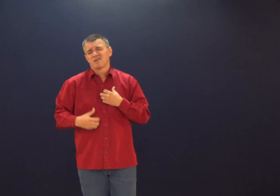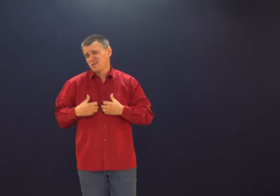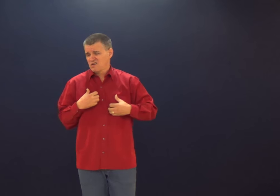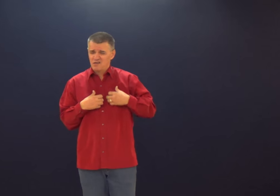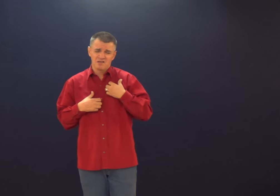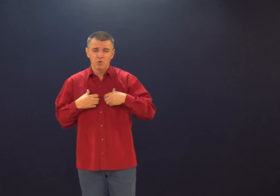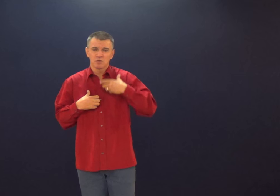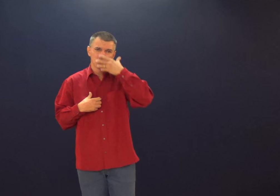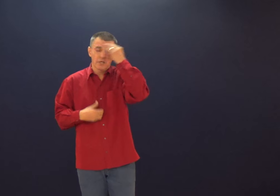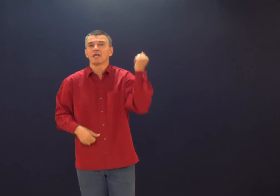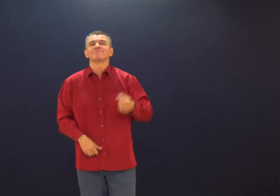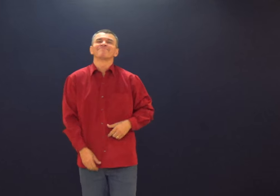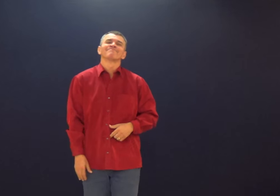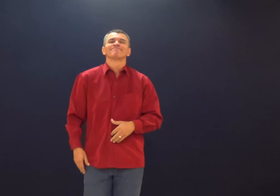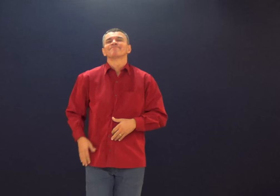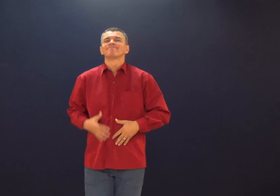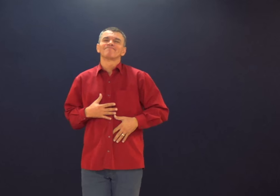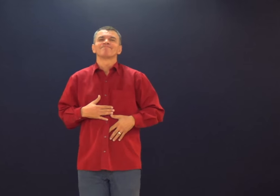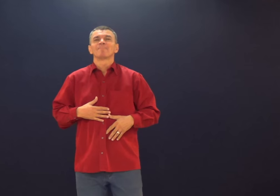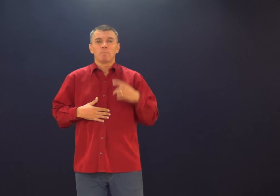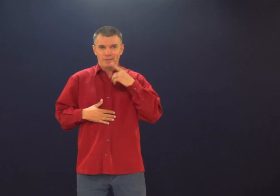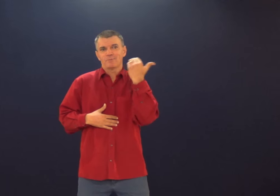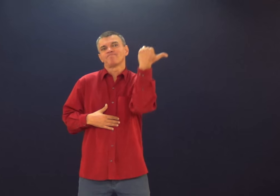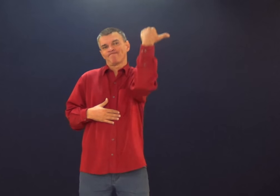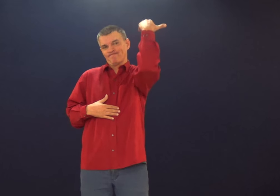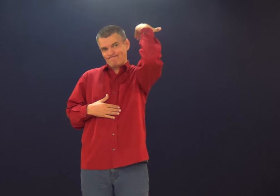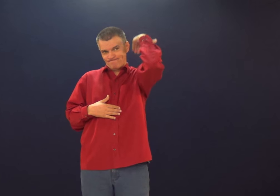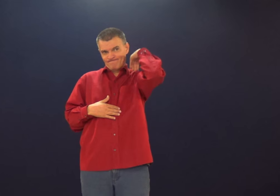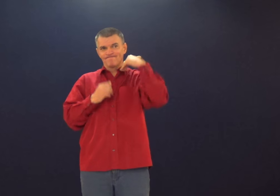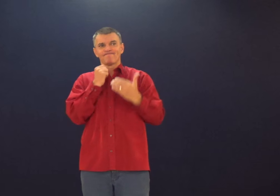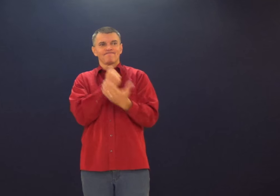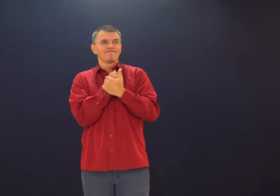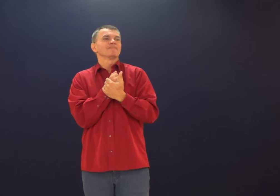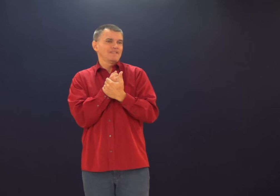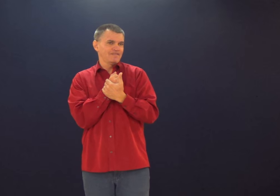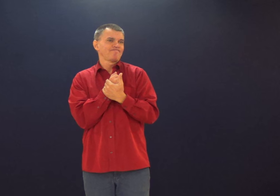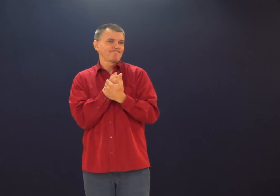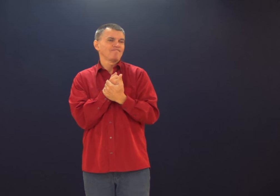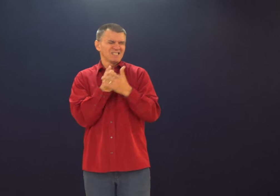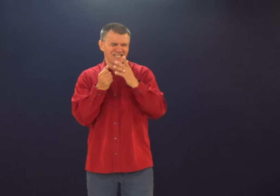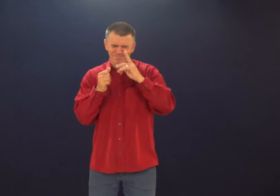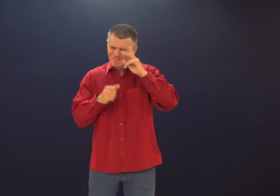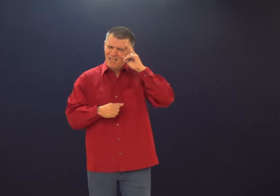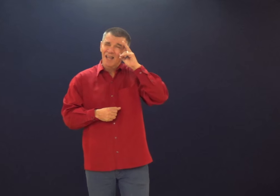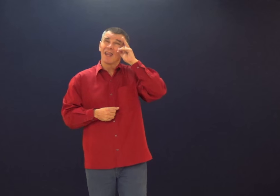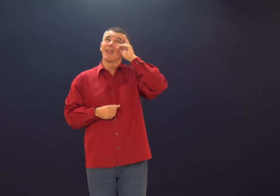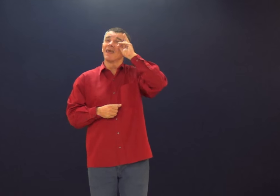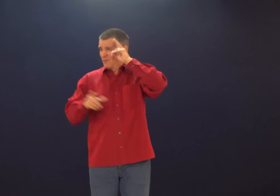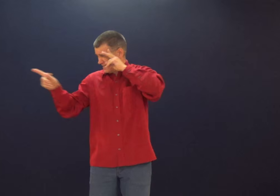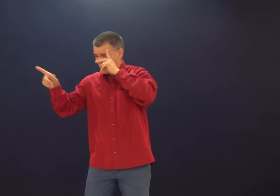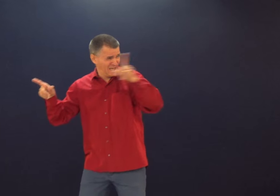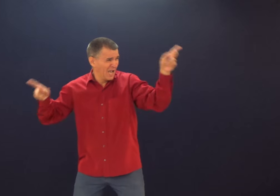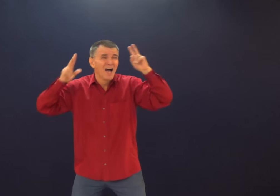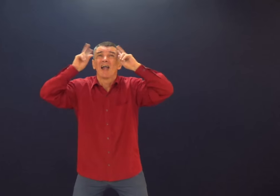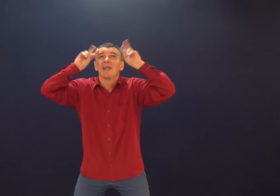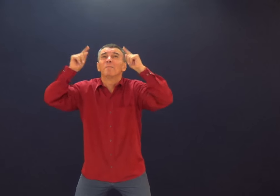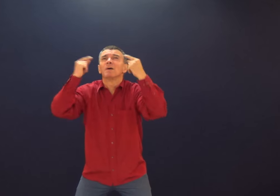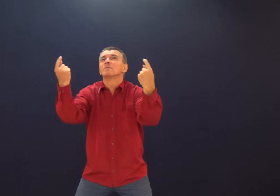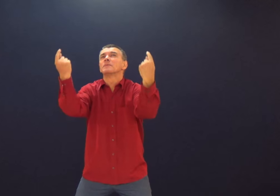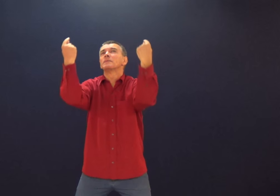Fofoca, aquilo te agonia. não, você releva, não, está tudo bem. Você pensa que passou, pensa que perdoou, mas aquilo